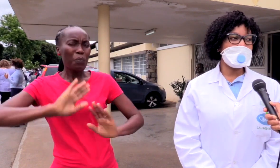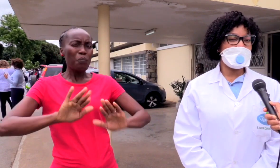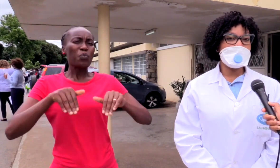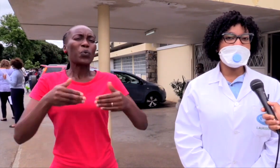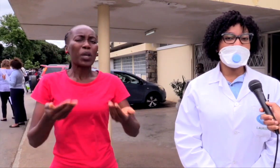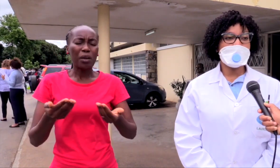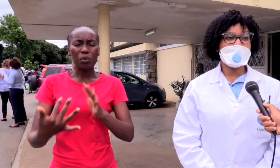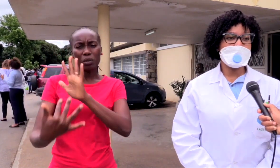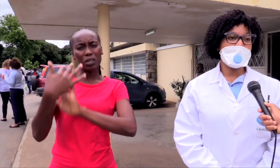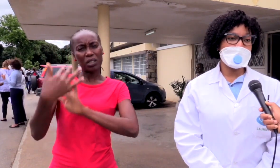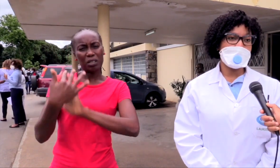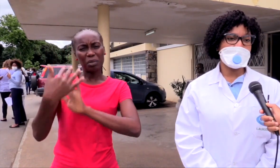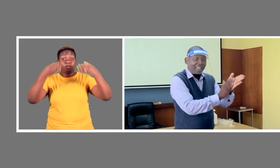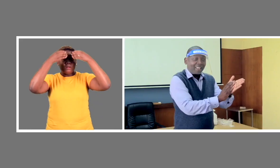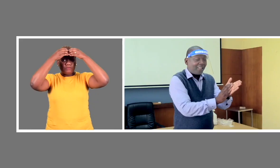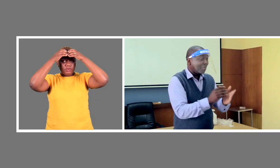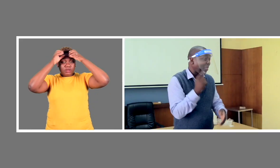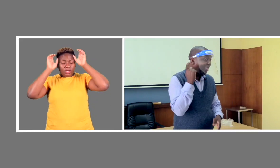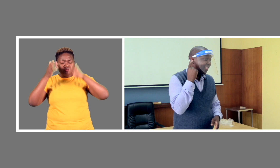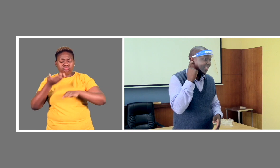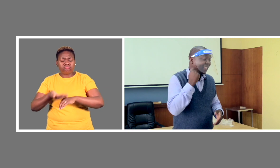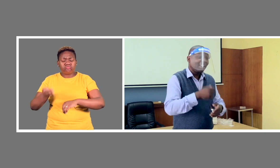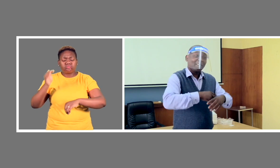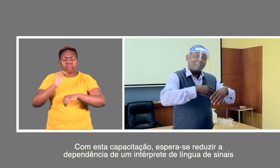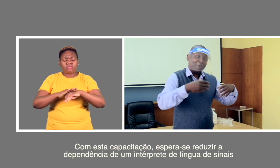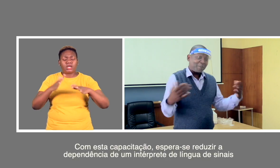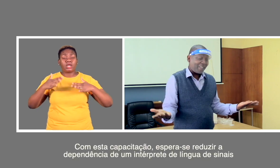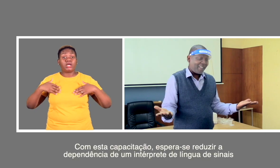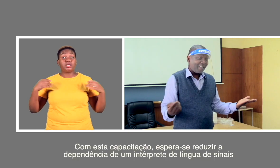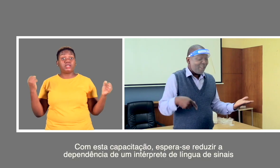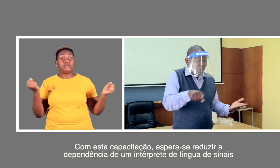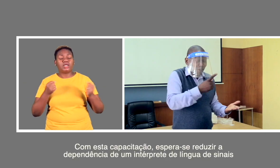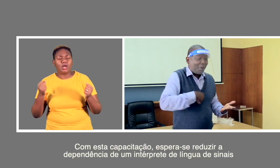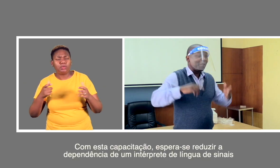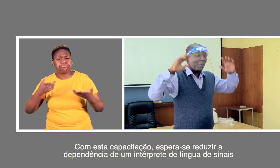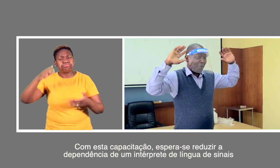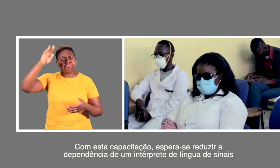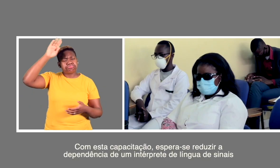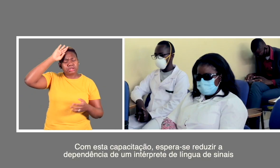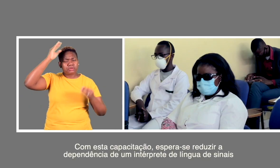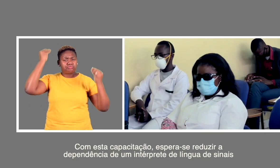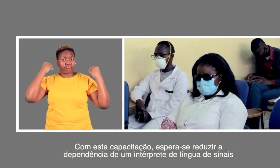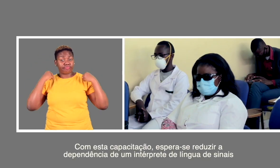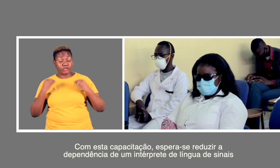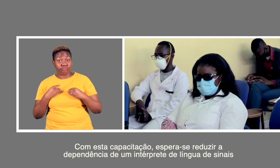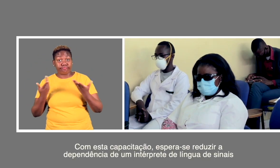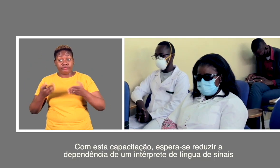transmitir é o que nós estamos a perceber. Com esta capacitação, espera-se reduzir a dependência